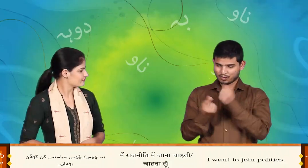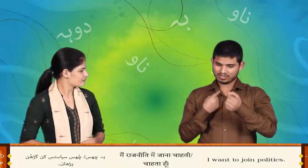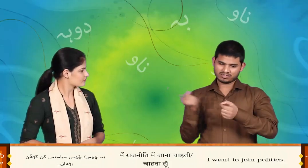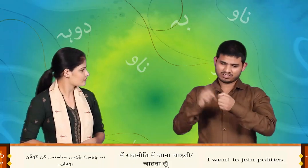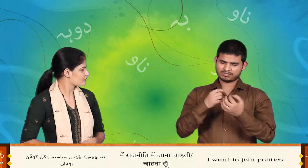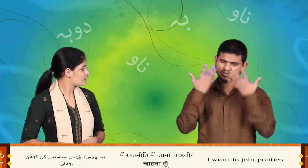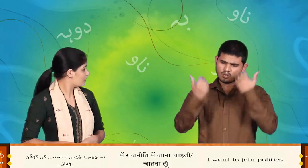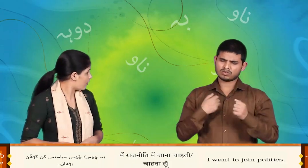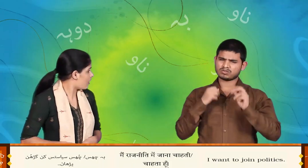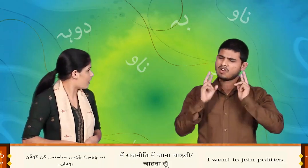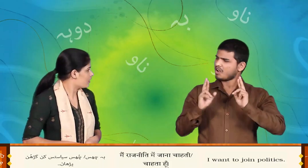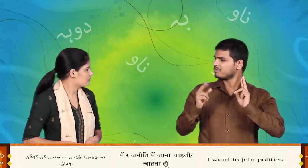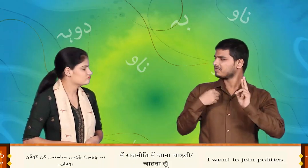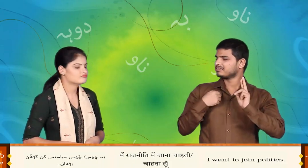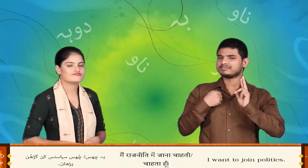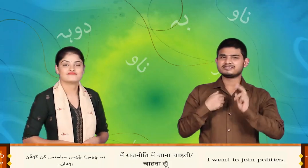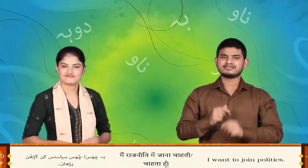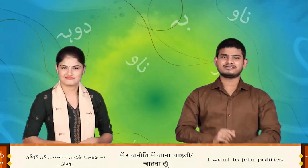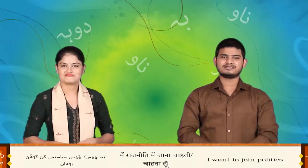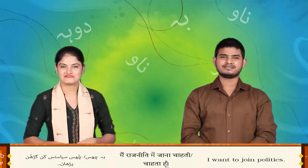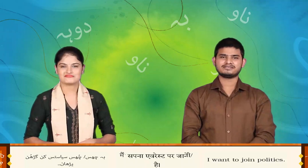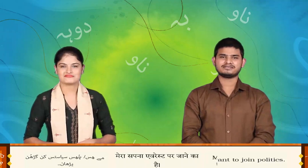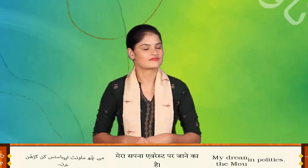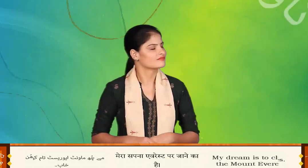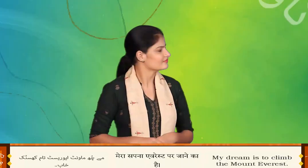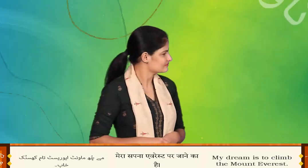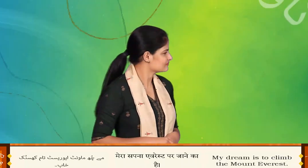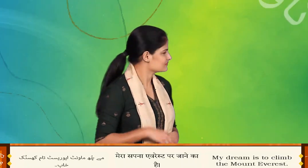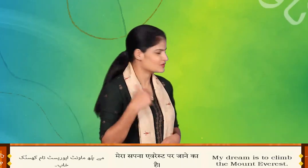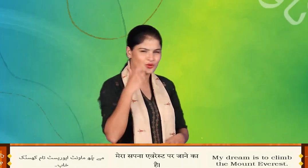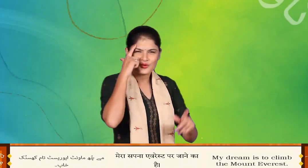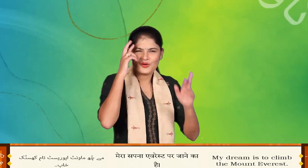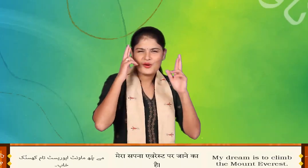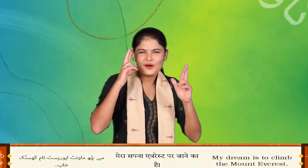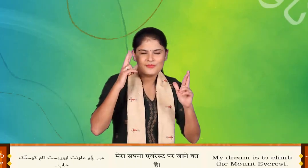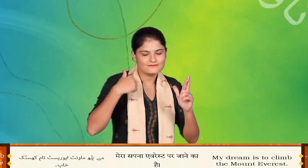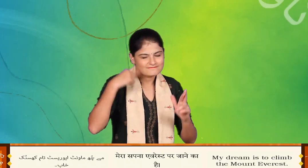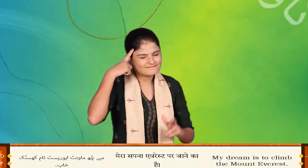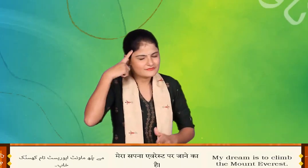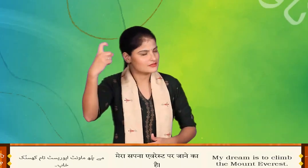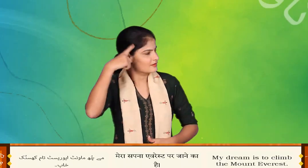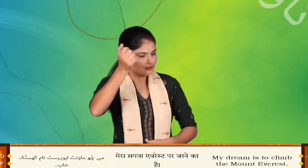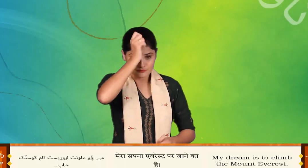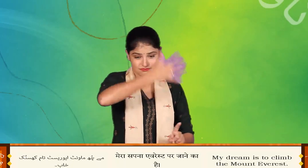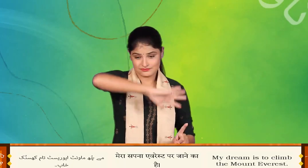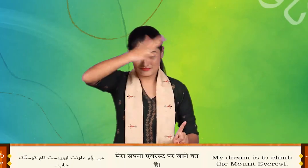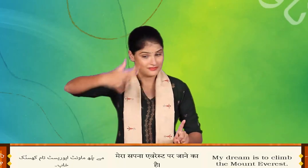स्यास्ततस कुन गसुन यसान मिच्छु माउंट एवरिस्तम खस्नुक ख्वाब